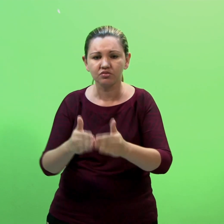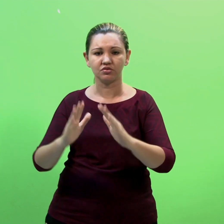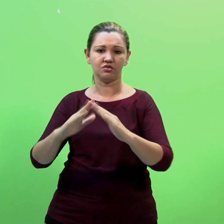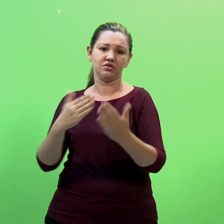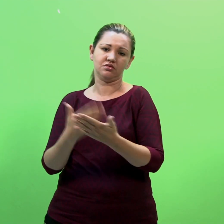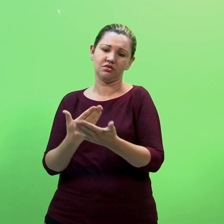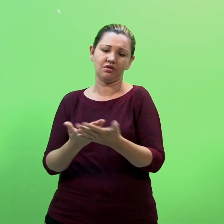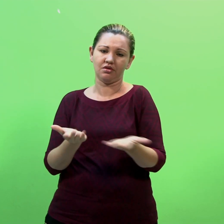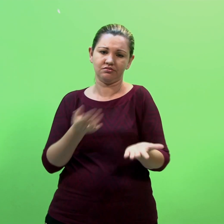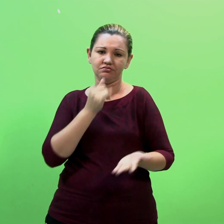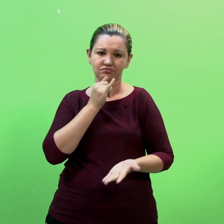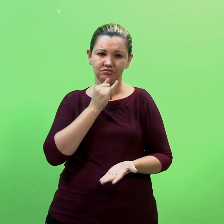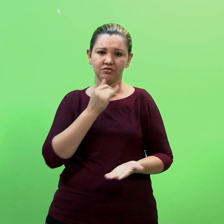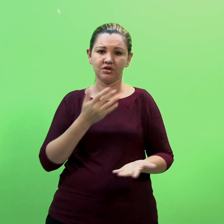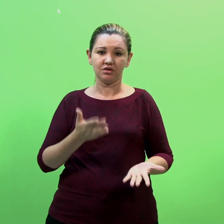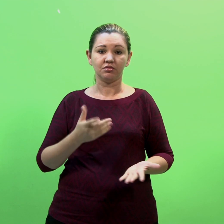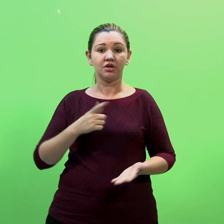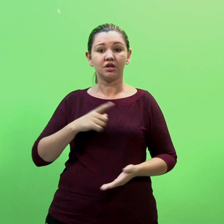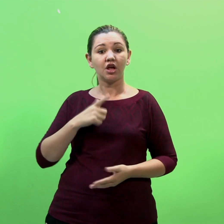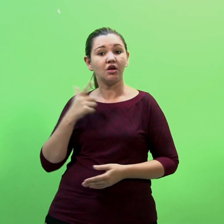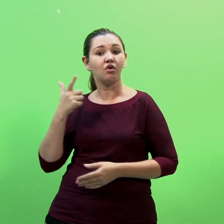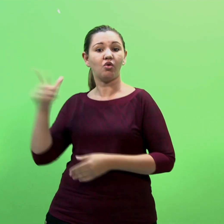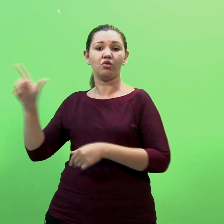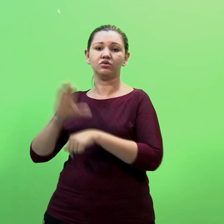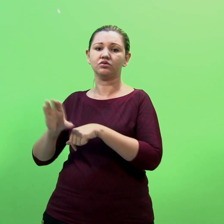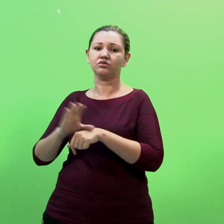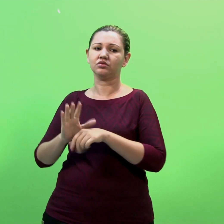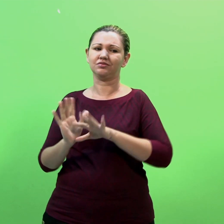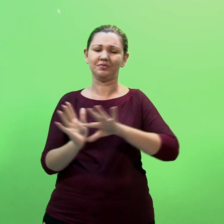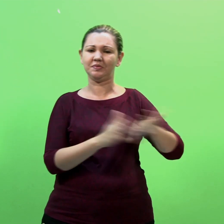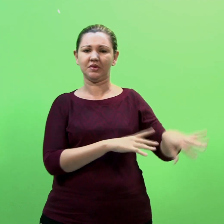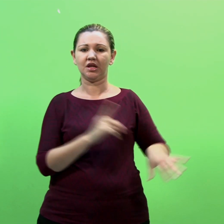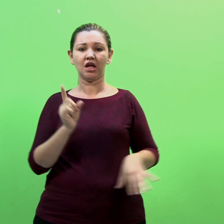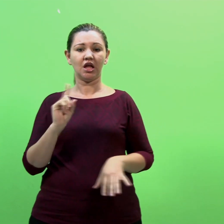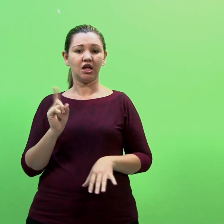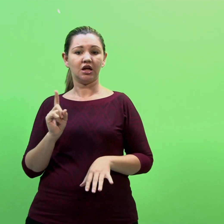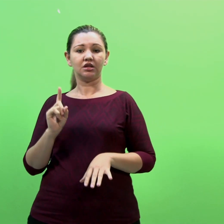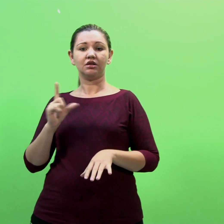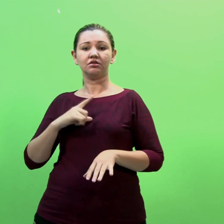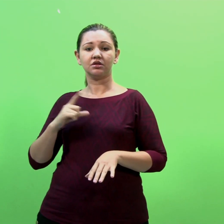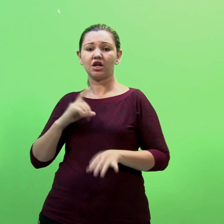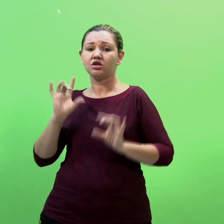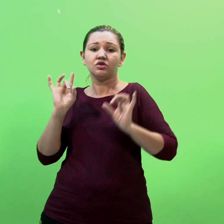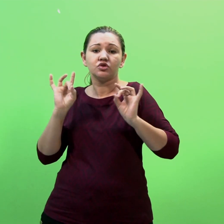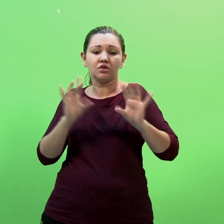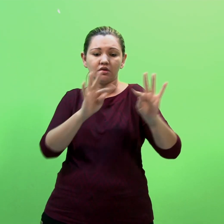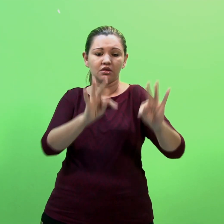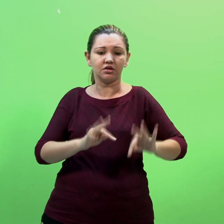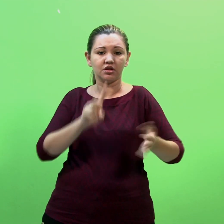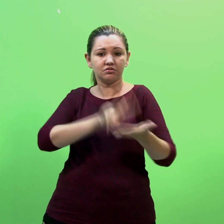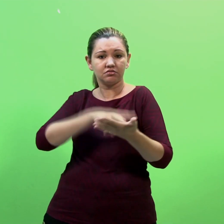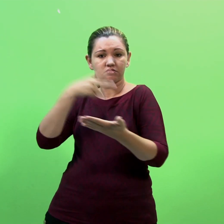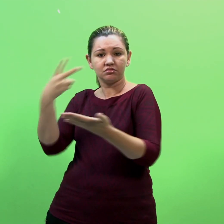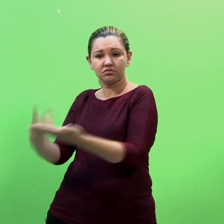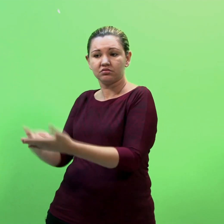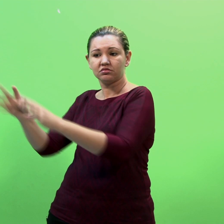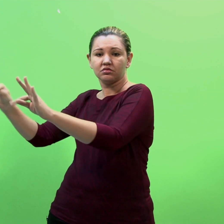e ou a interpretação educacional, por exemplo, outros buscam tratar o processo de translado do texto em si sem